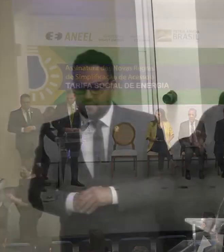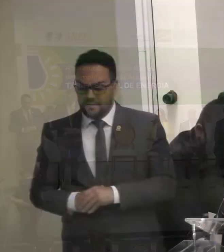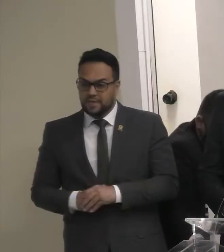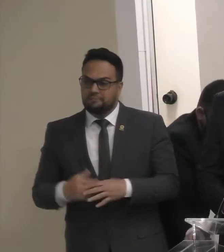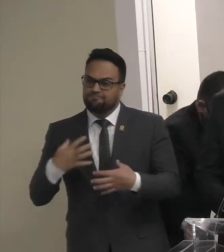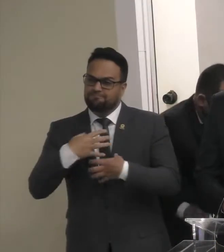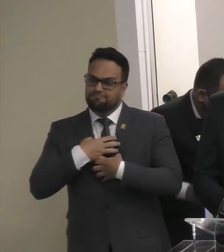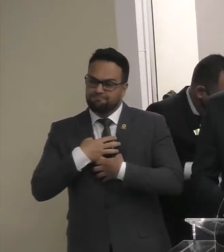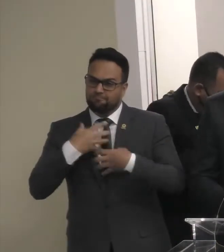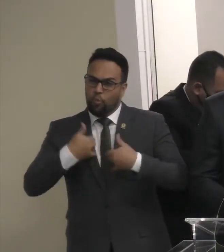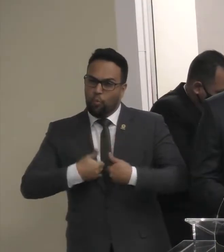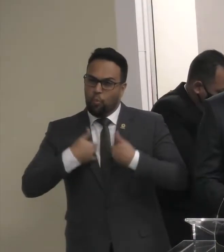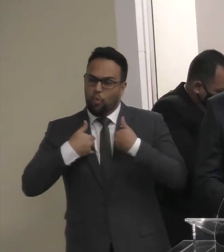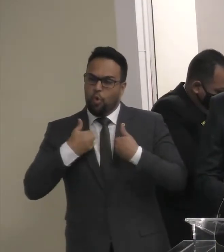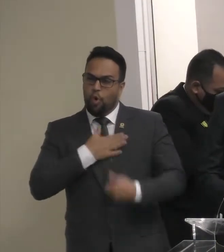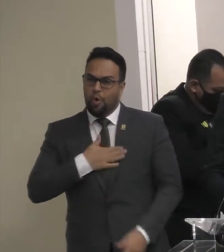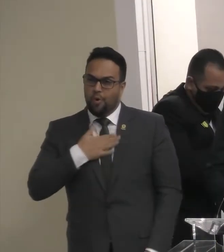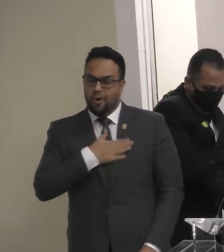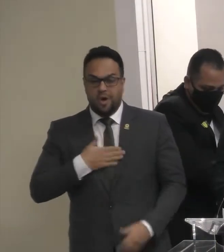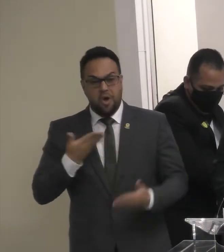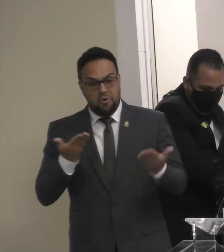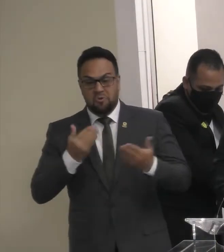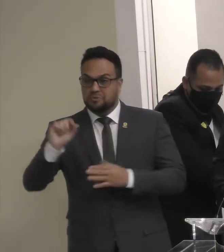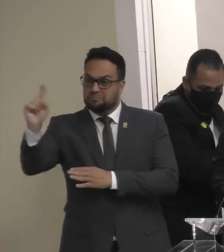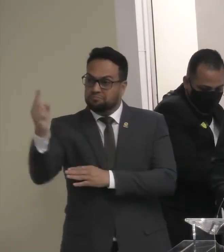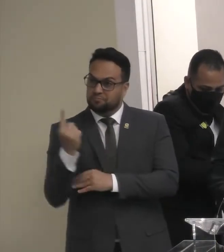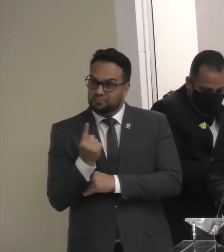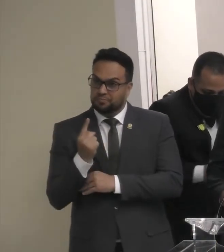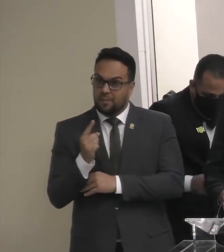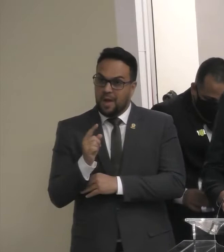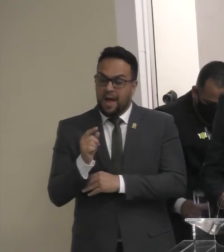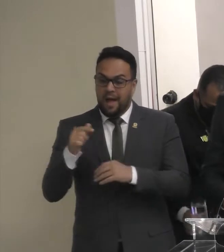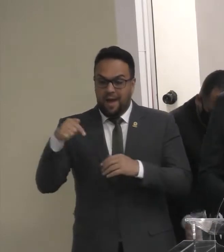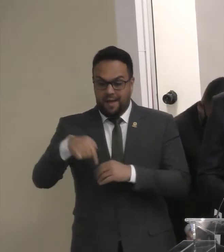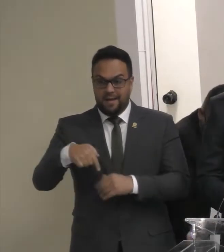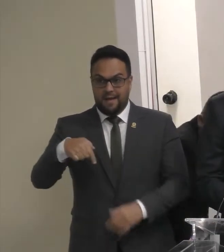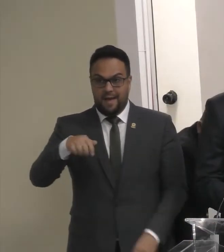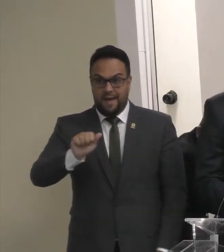honra Recebê-lo Aqui na Agência Nacional De Energia Elétrica